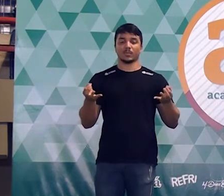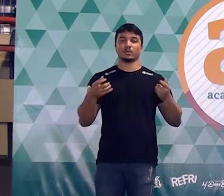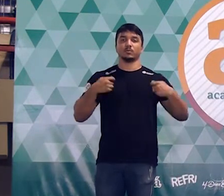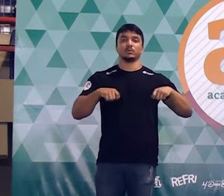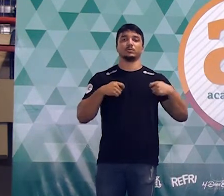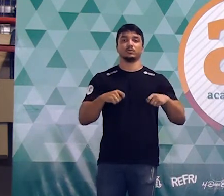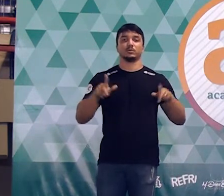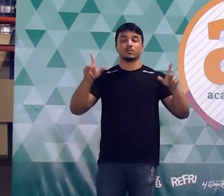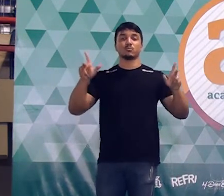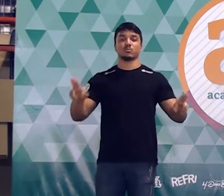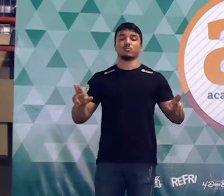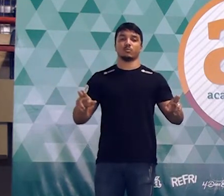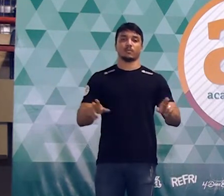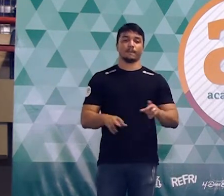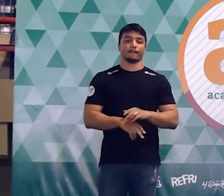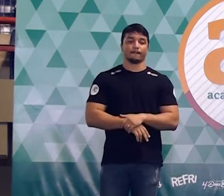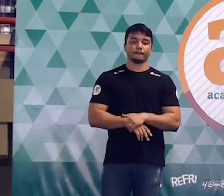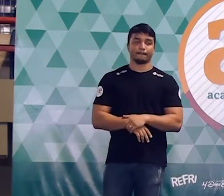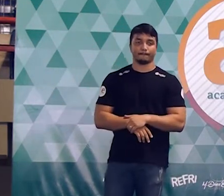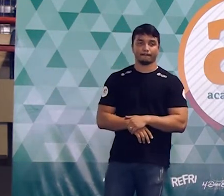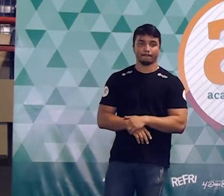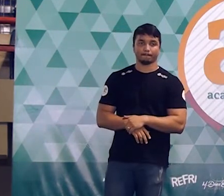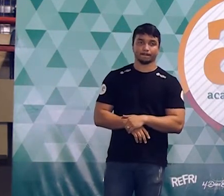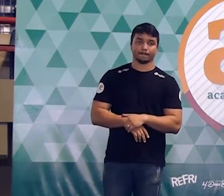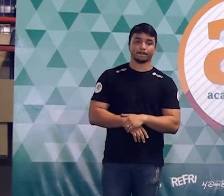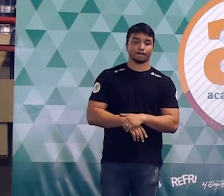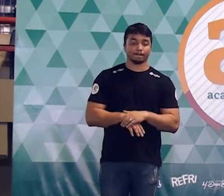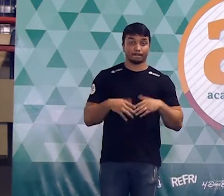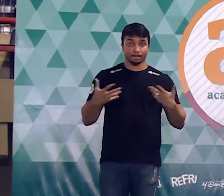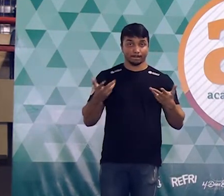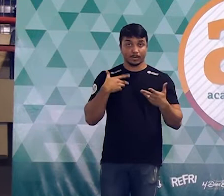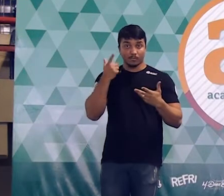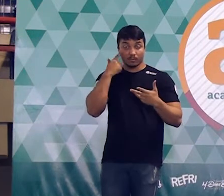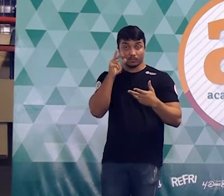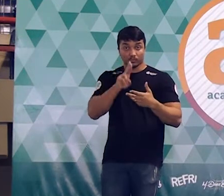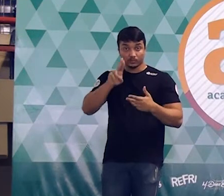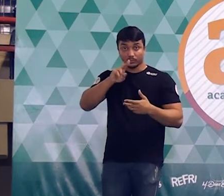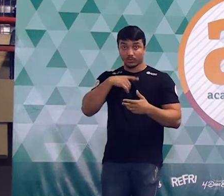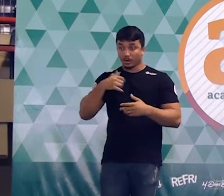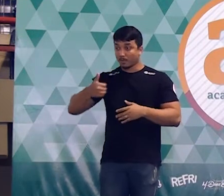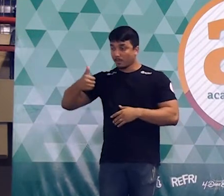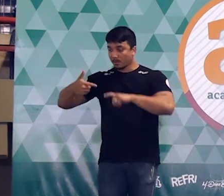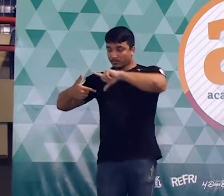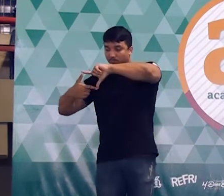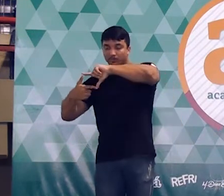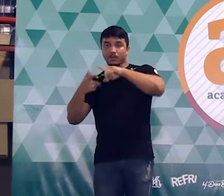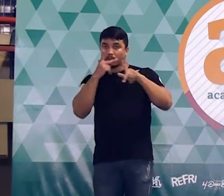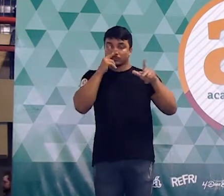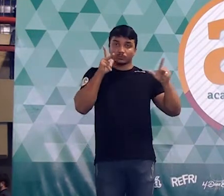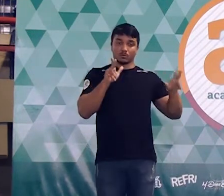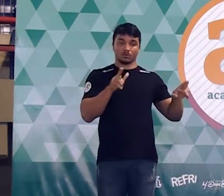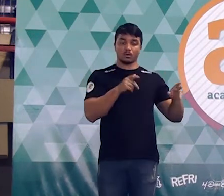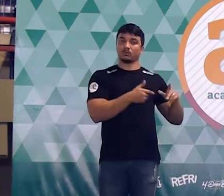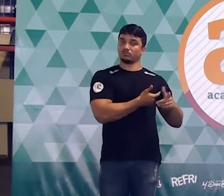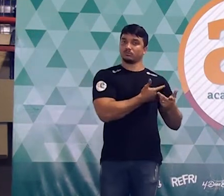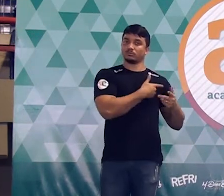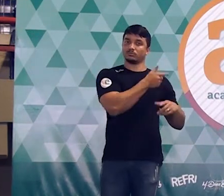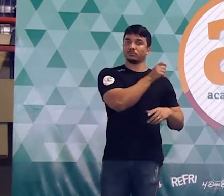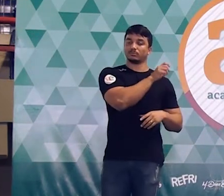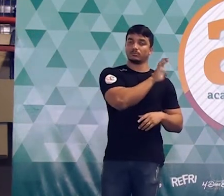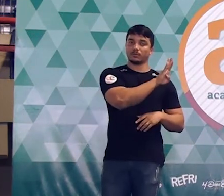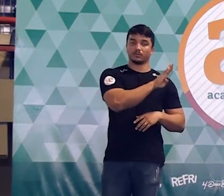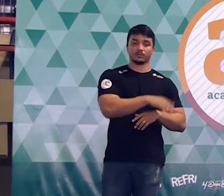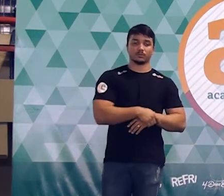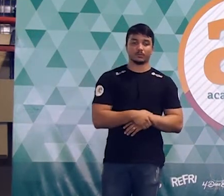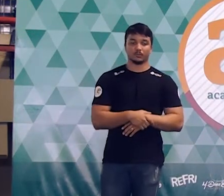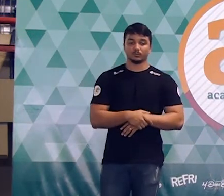As duas áreas precisam ser o quê, pessoal? Iguais. Então a gente vai pegar a primeira área e vai igualar a segunda. Então vamos ver como é que fica. Se